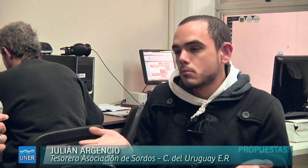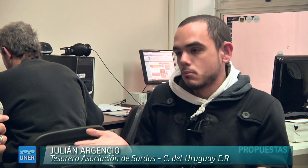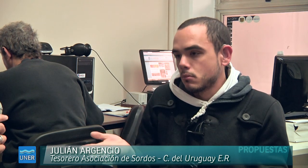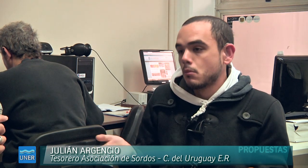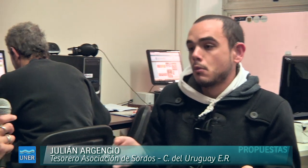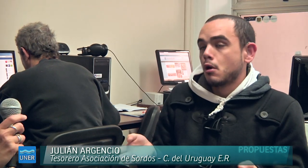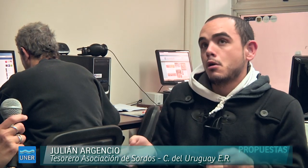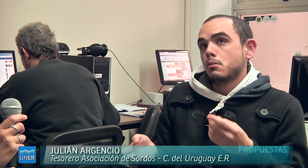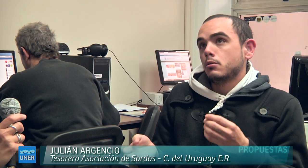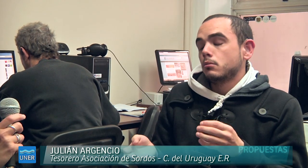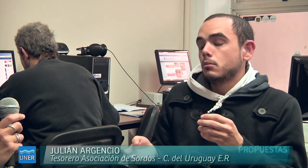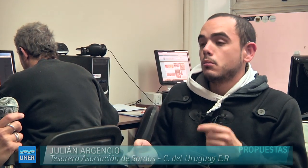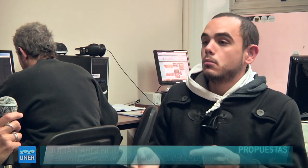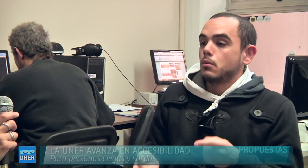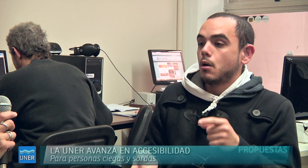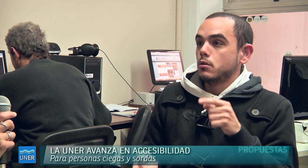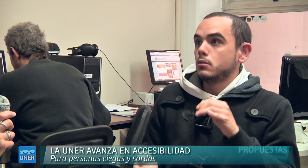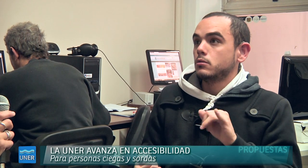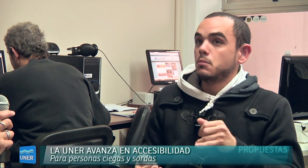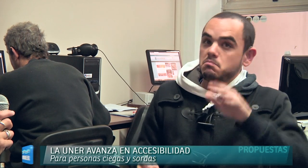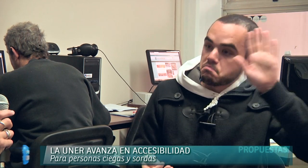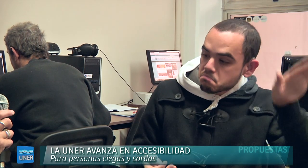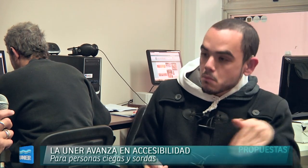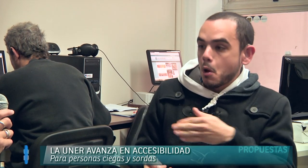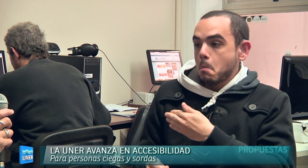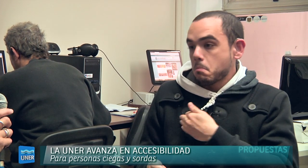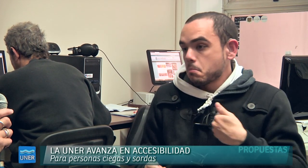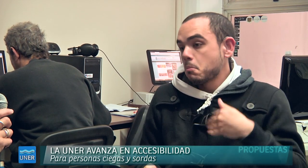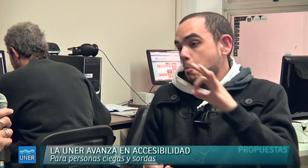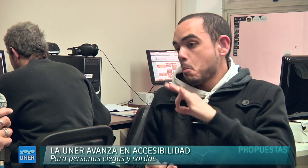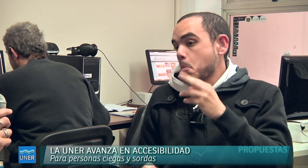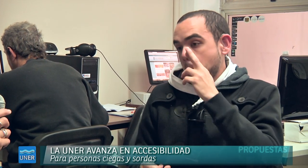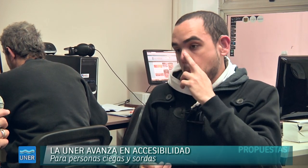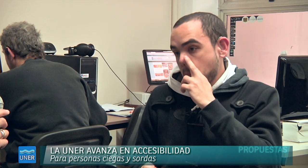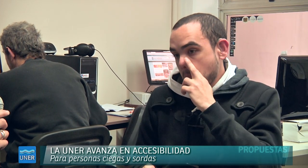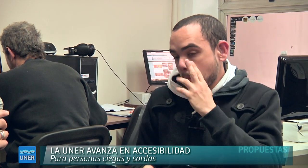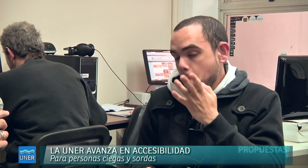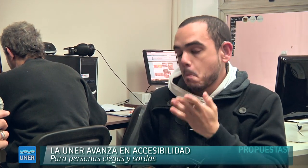subtitulado, tenía que llamar, dice, a mi mamá o a mi papá